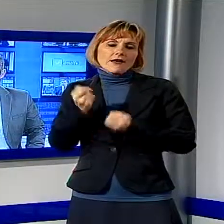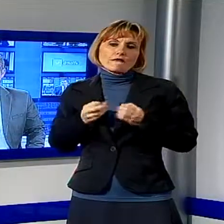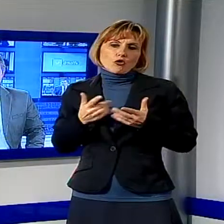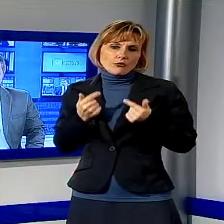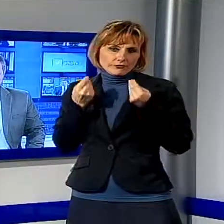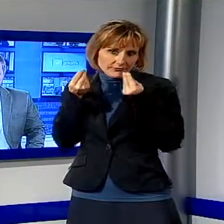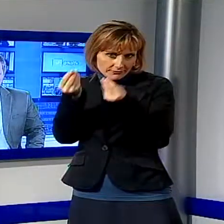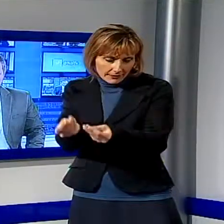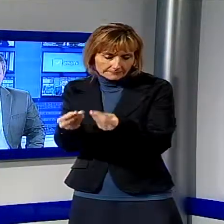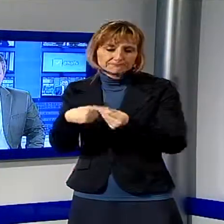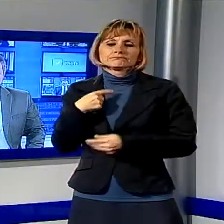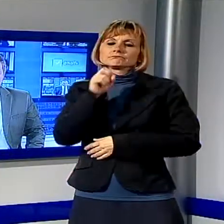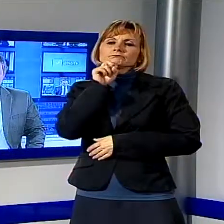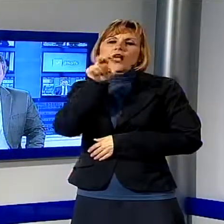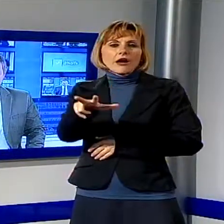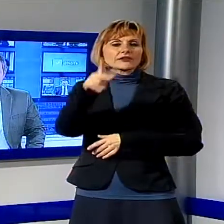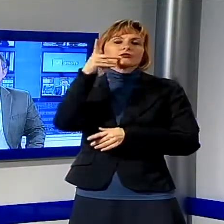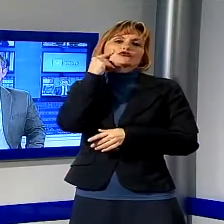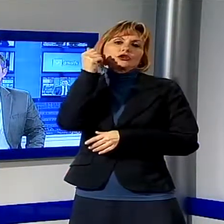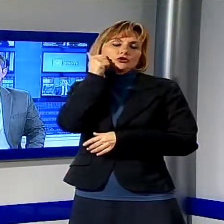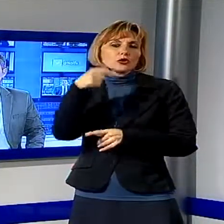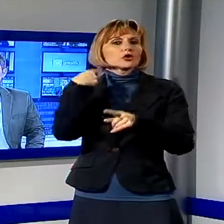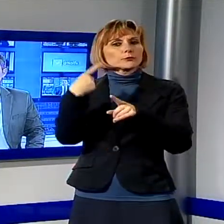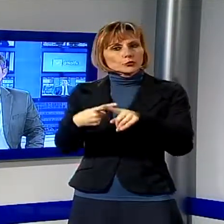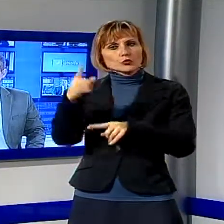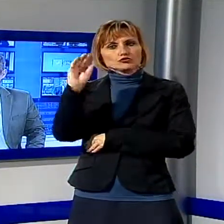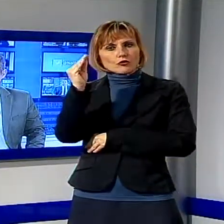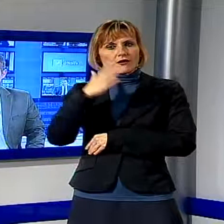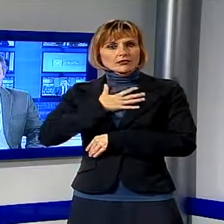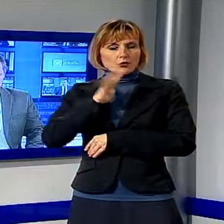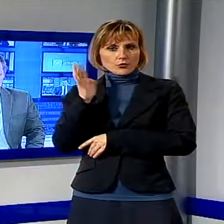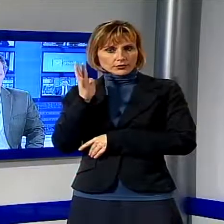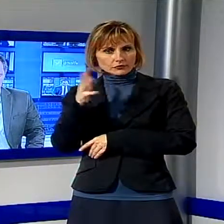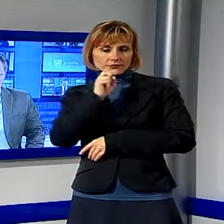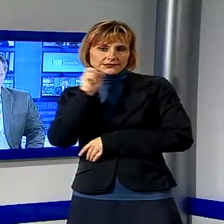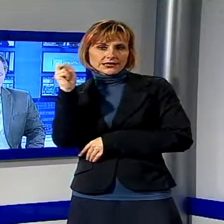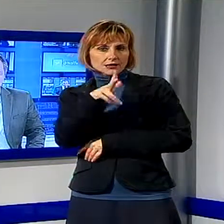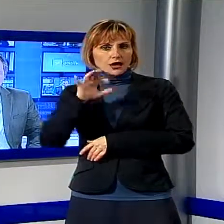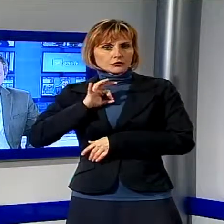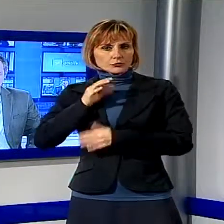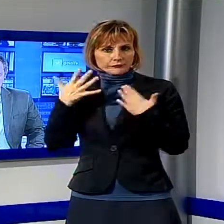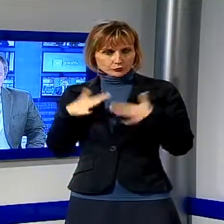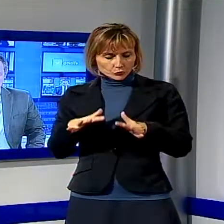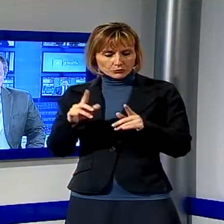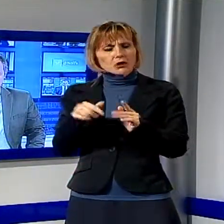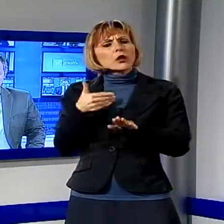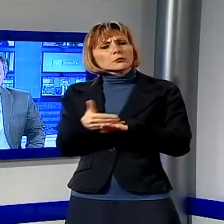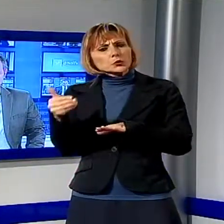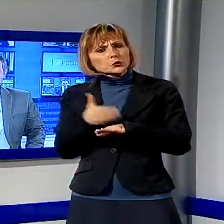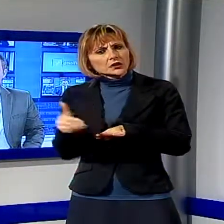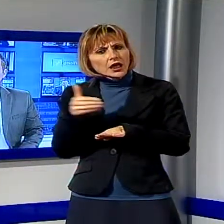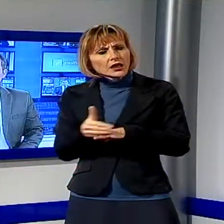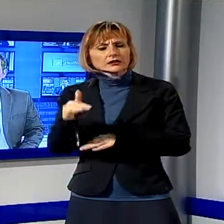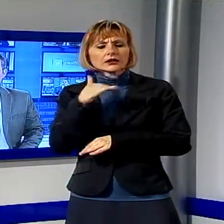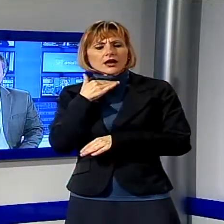i genitori e il giovane, il 15enne, stato segnalato alla prefettura. Successivamente i cani hanno